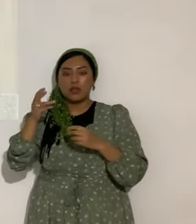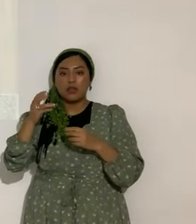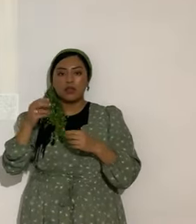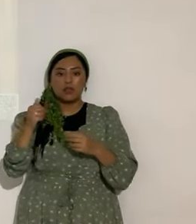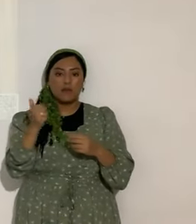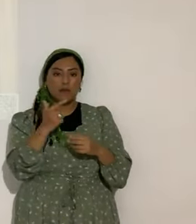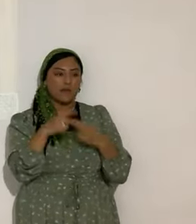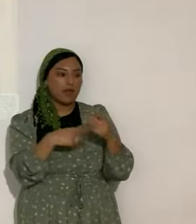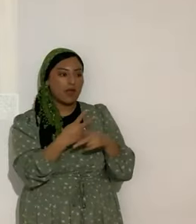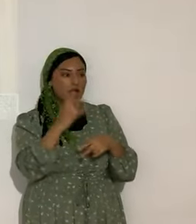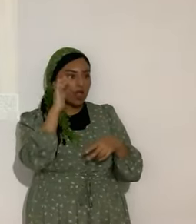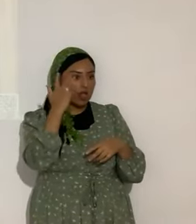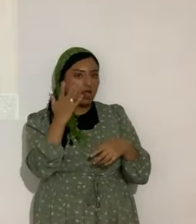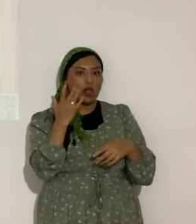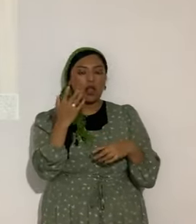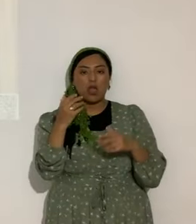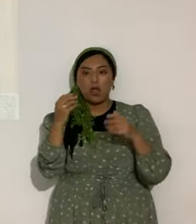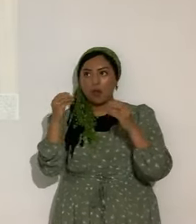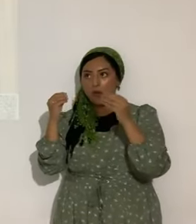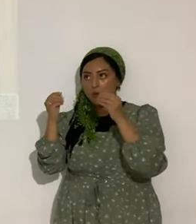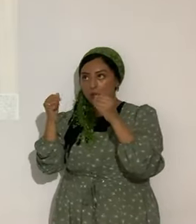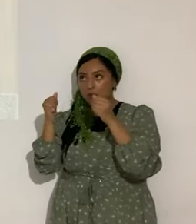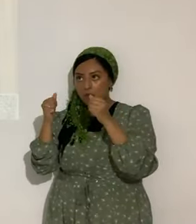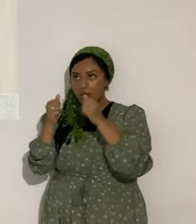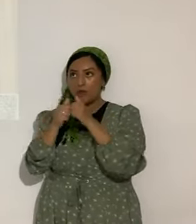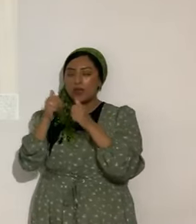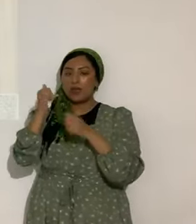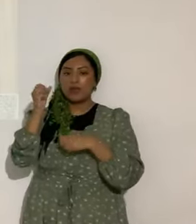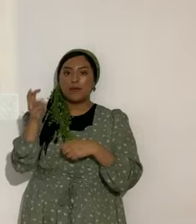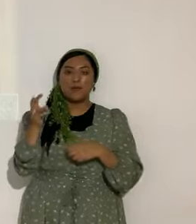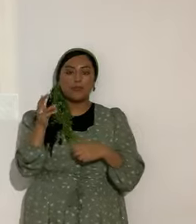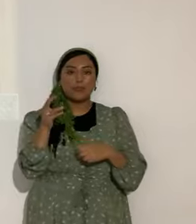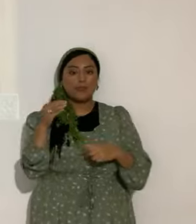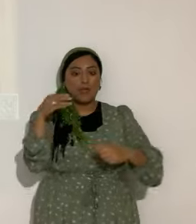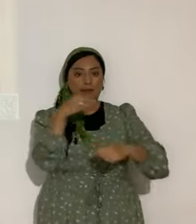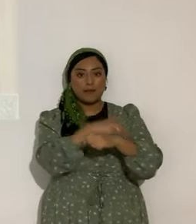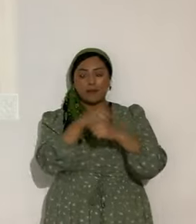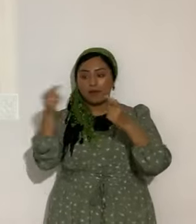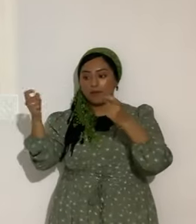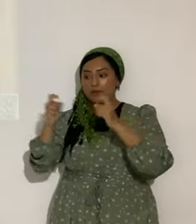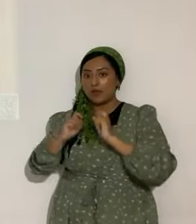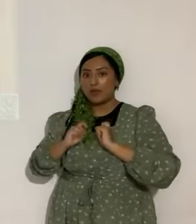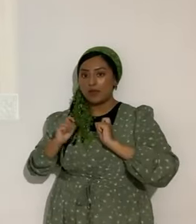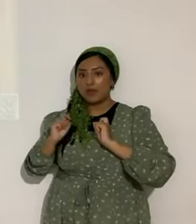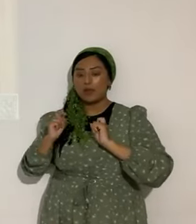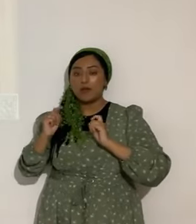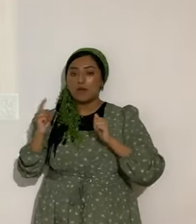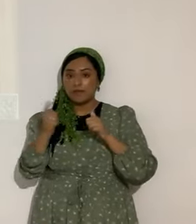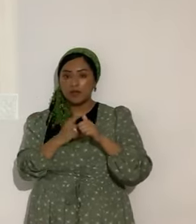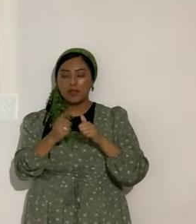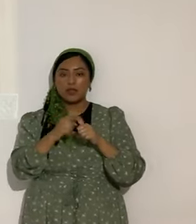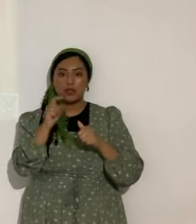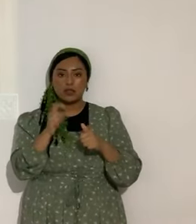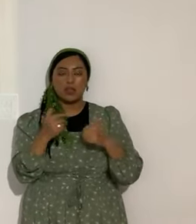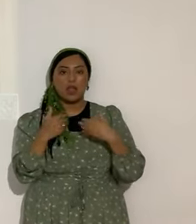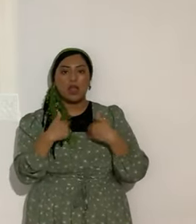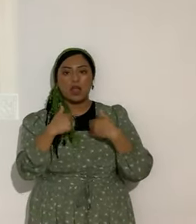dice Pedro. En las manos de Yahshua. Entonces. Viene ese poder en nosotros. Pero tenemos primero que tener confianza. Los